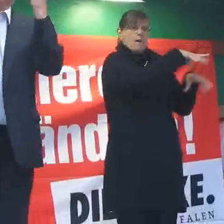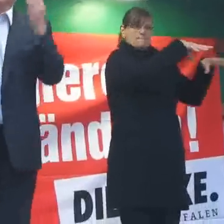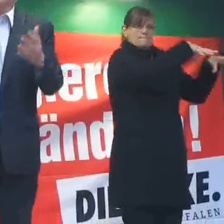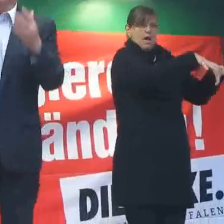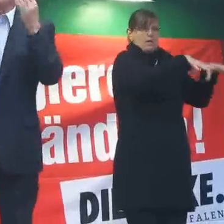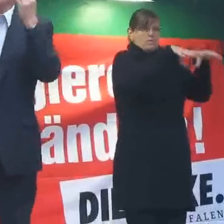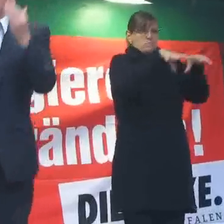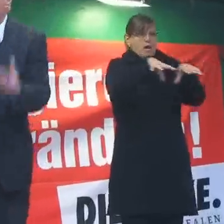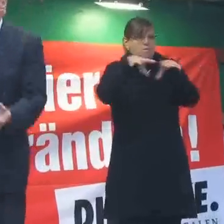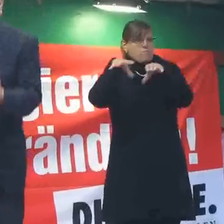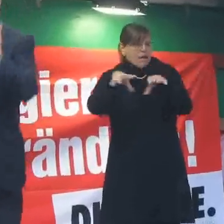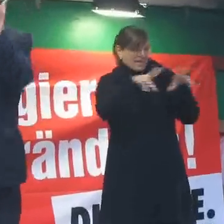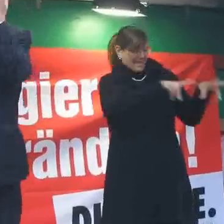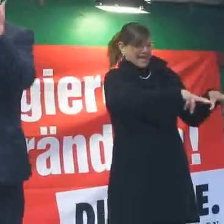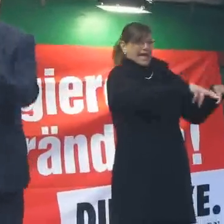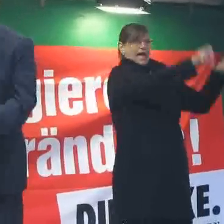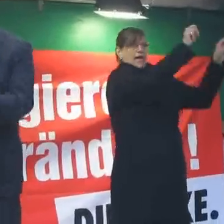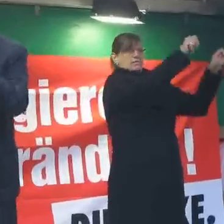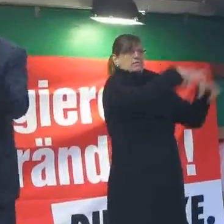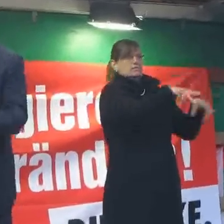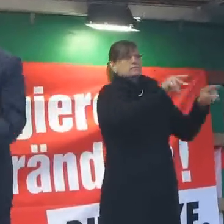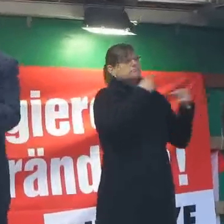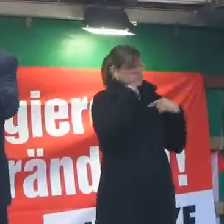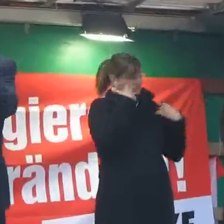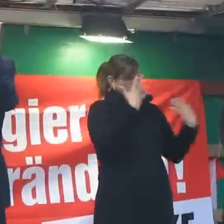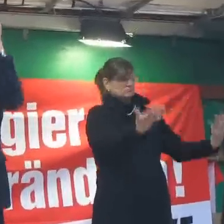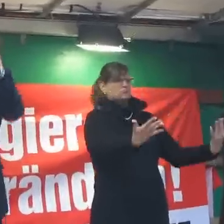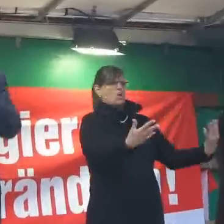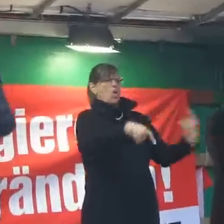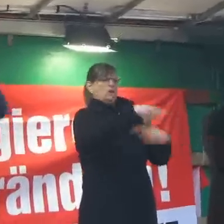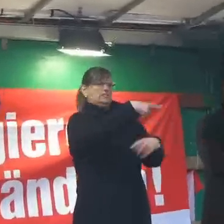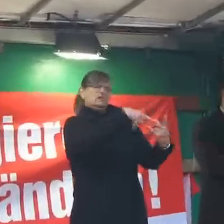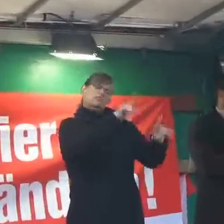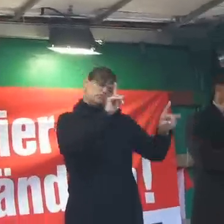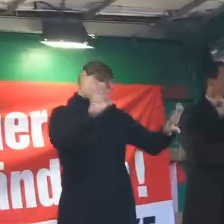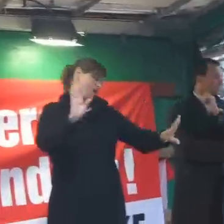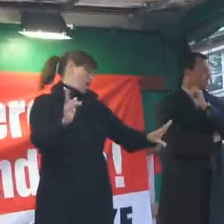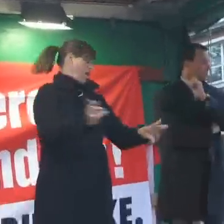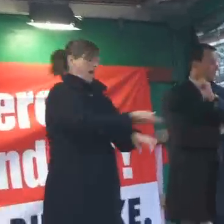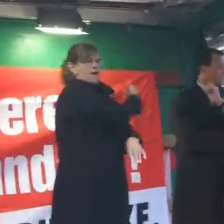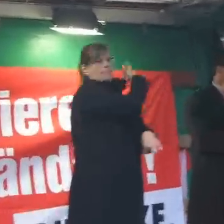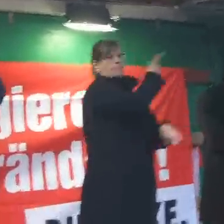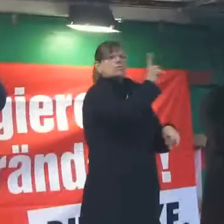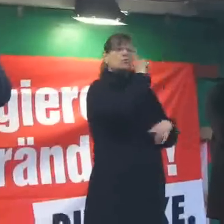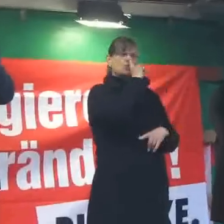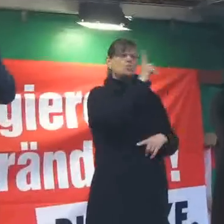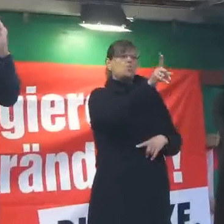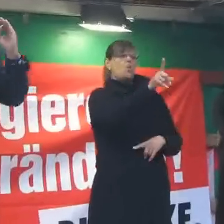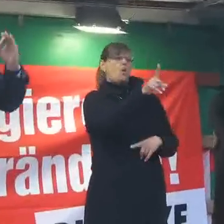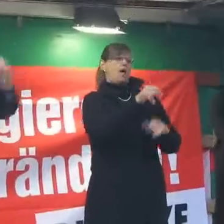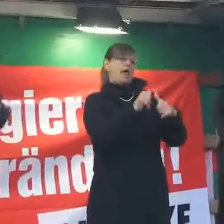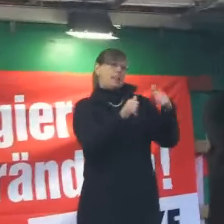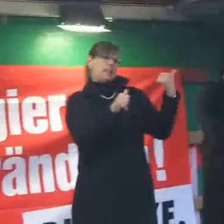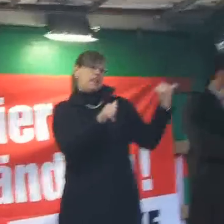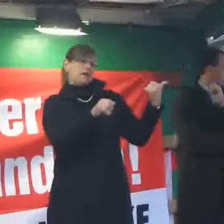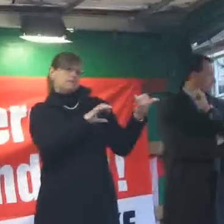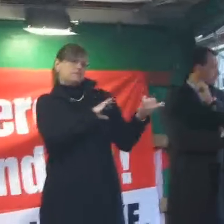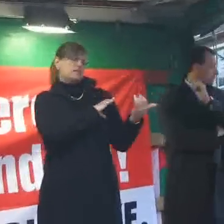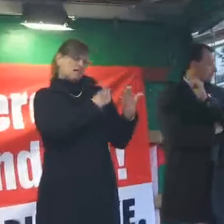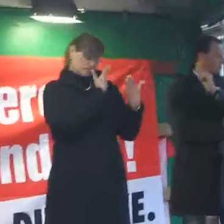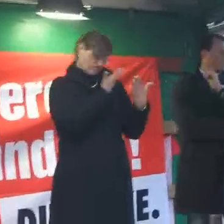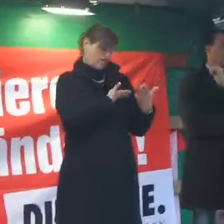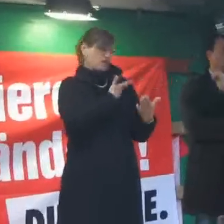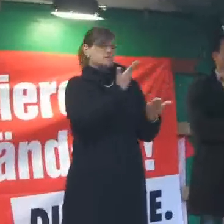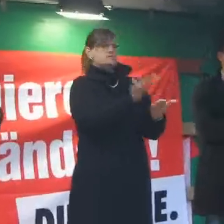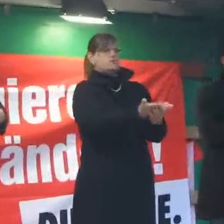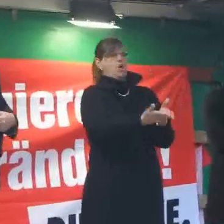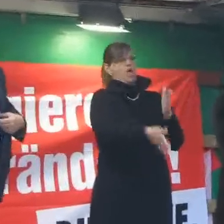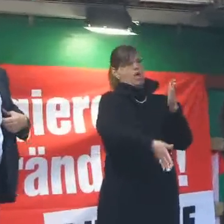Und dieser Zirkus muss endlich aufhören. Nur die Linke will, dass das aufhört.